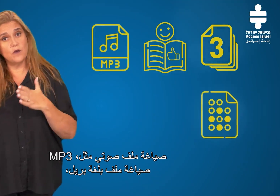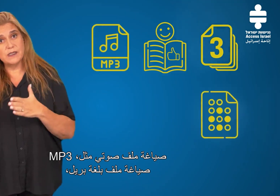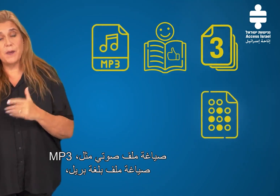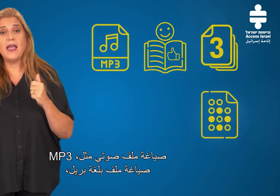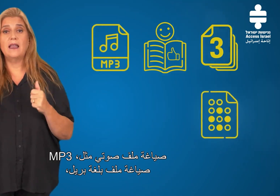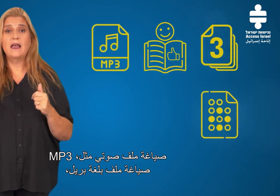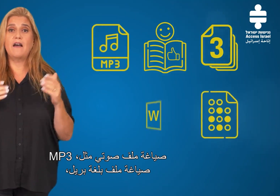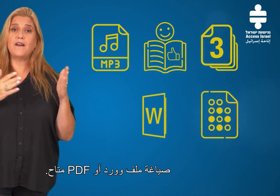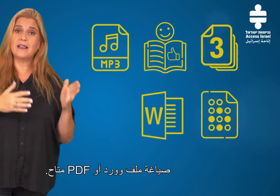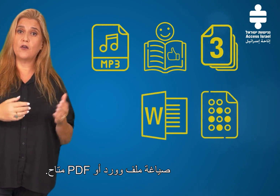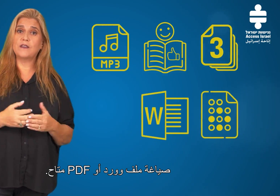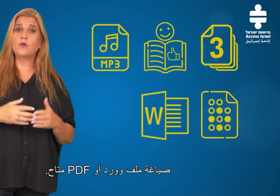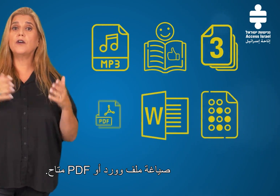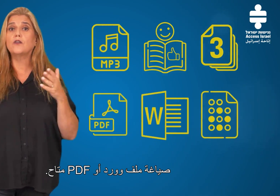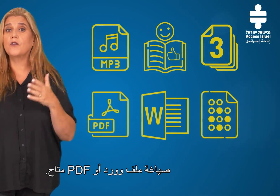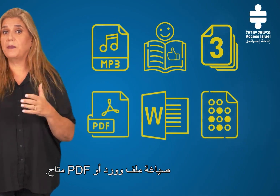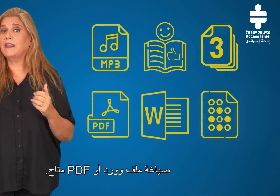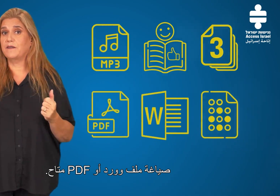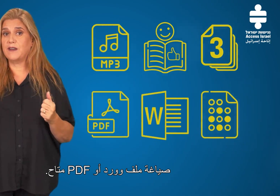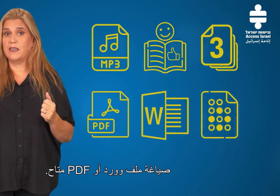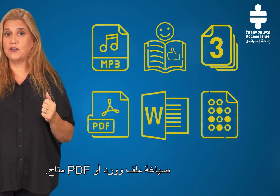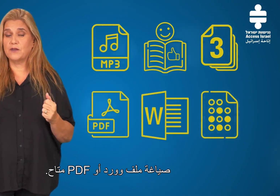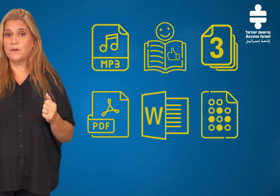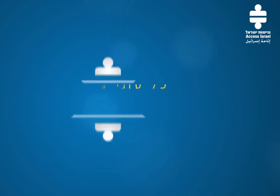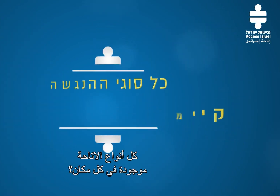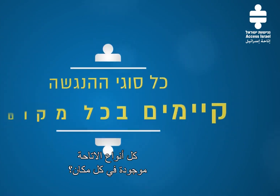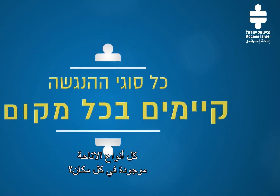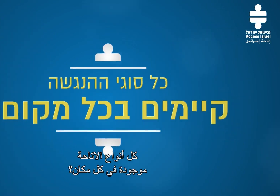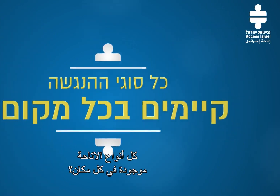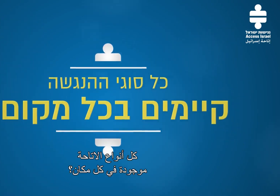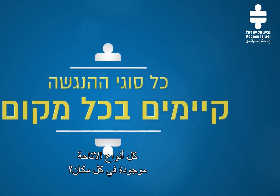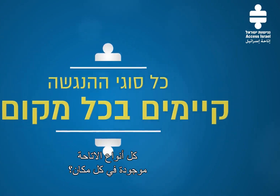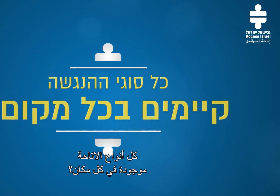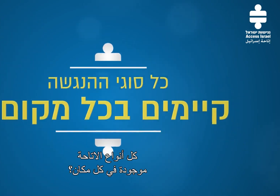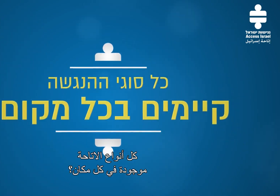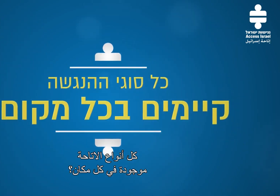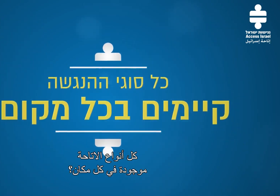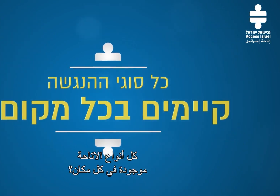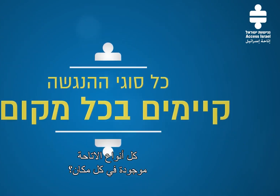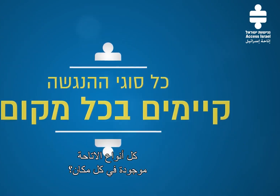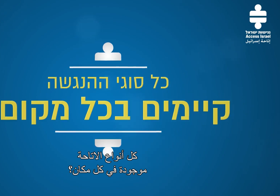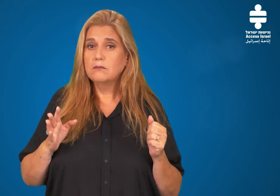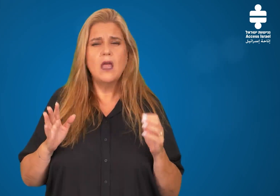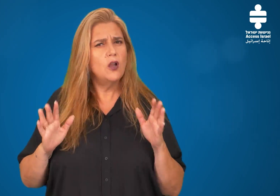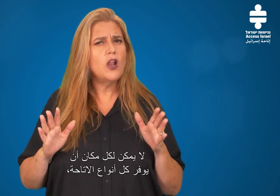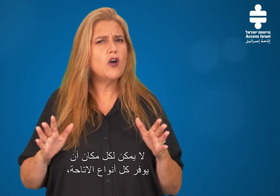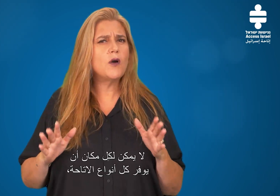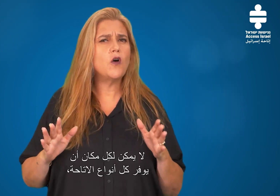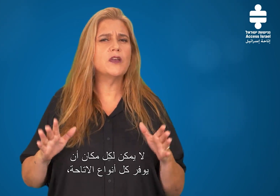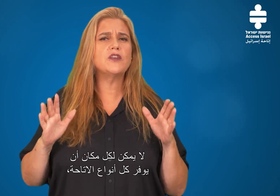קובץ ברייל, הפקת קובץ וורד או PDF נגיש. כל סוגי הנגשה קיימים בכל מקום? לא לכל מקום יש